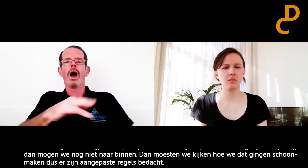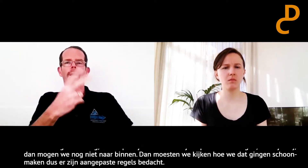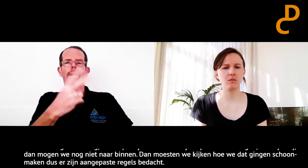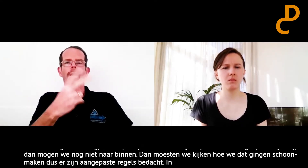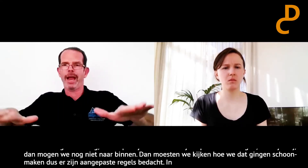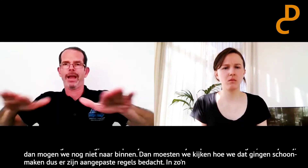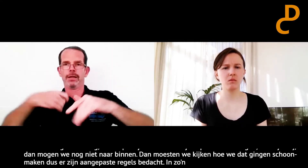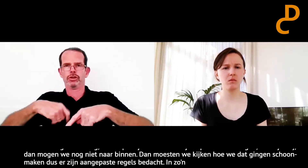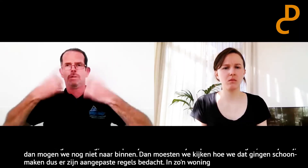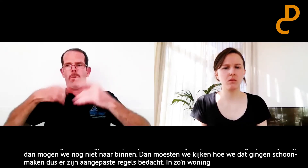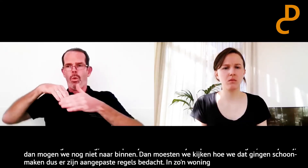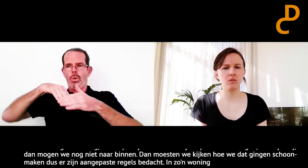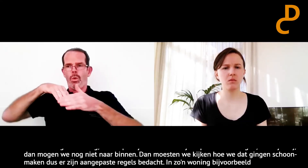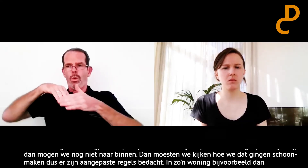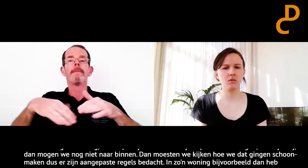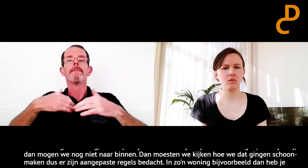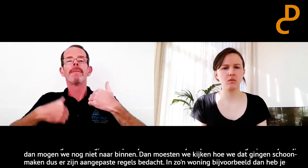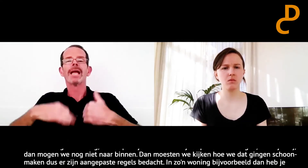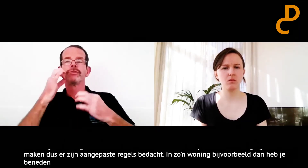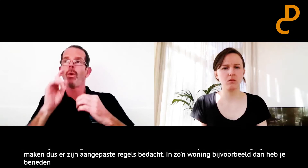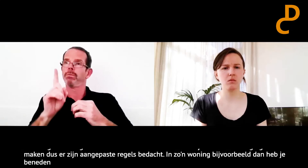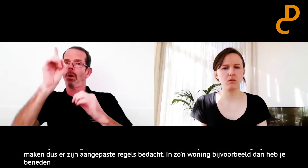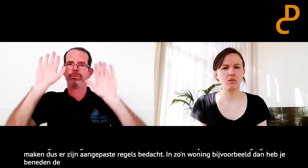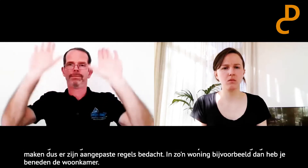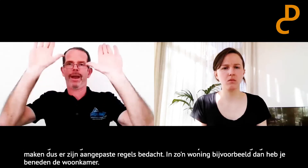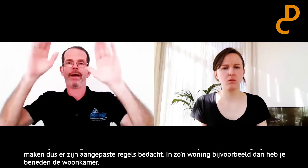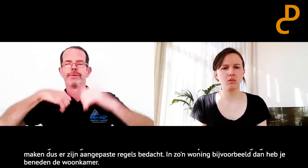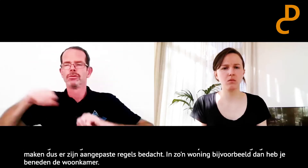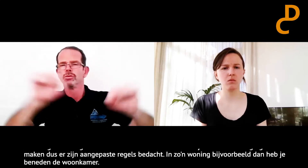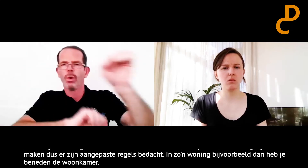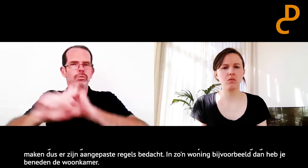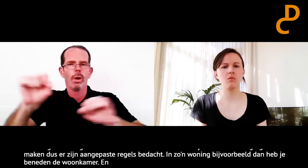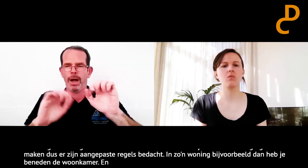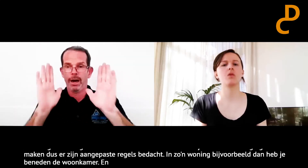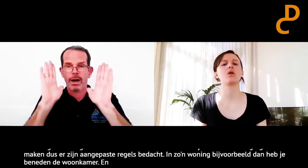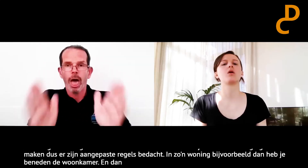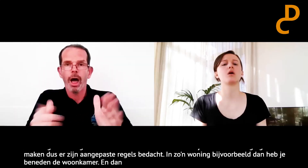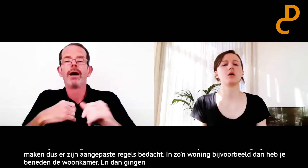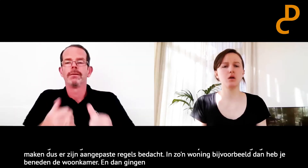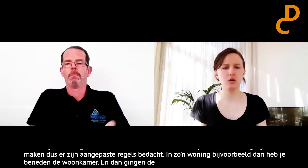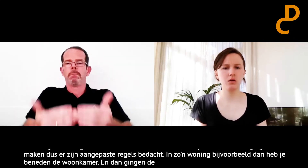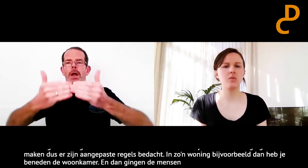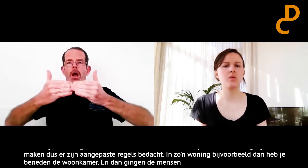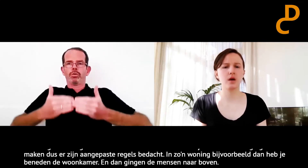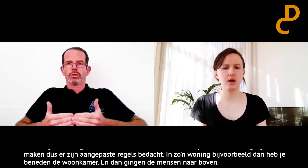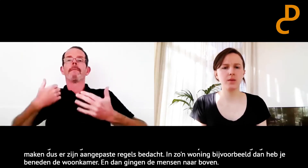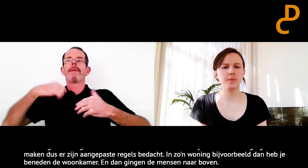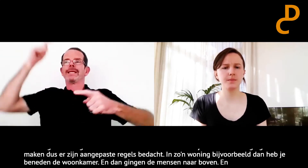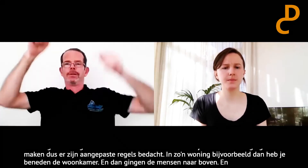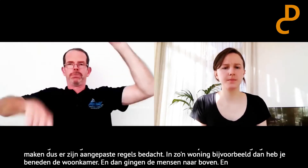heb je beneden de woonkamer. En dan gingen de mensen naar boven. En dan gingen wij beneden schoonmaken. En dan gingen